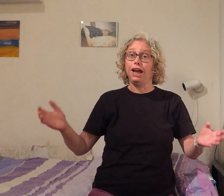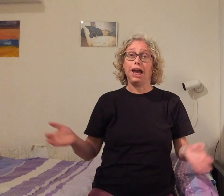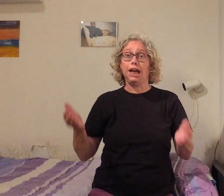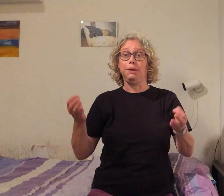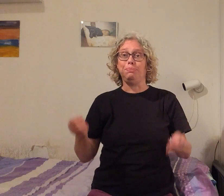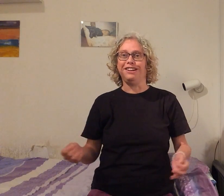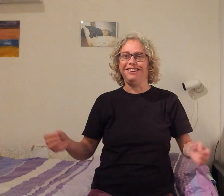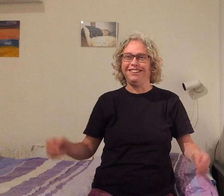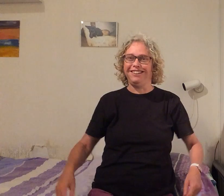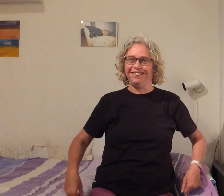Hé, pin...